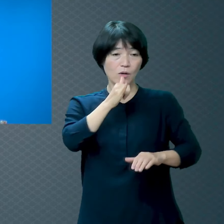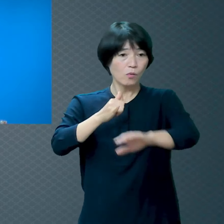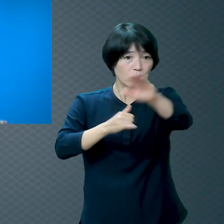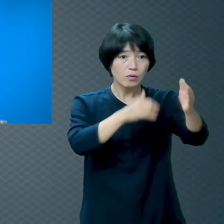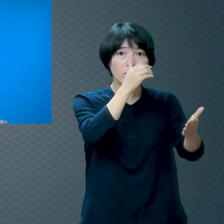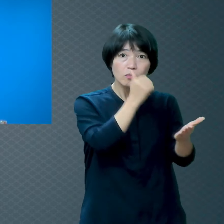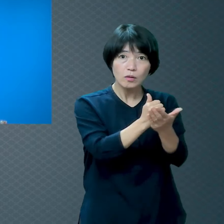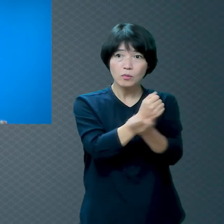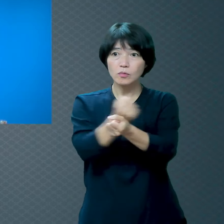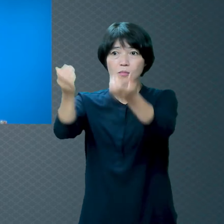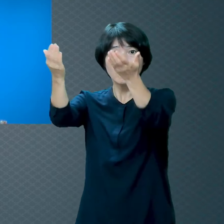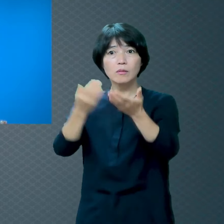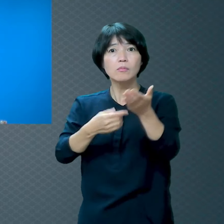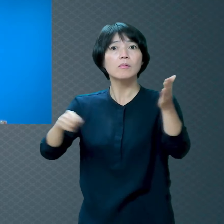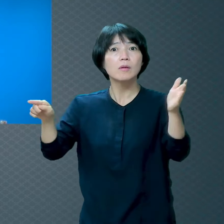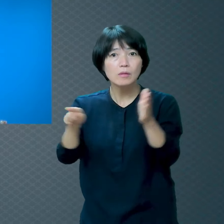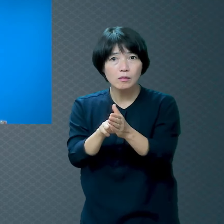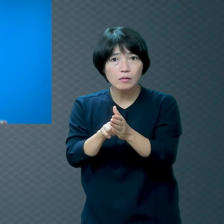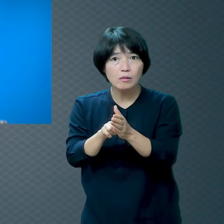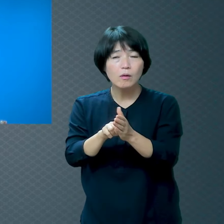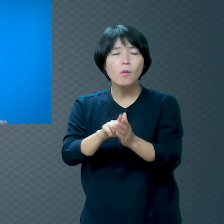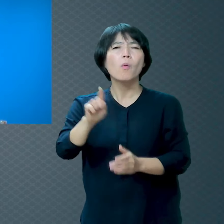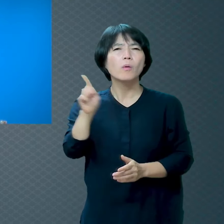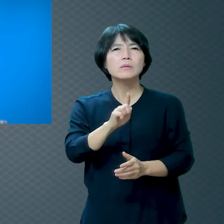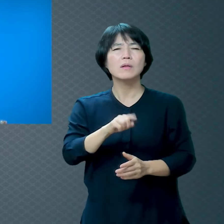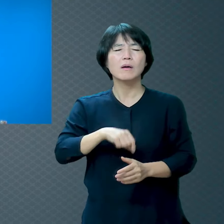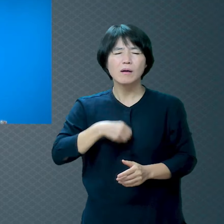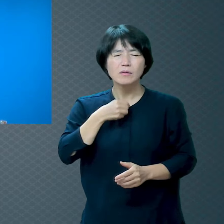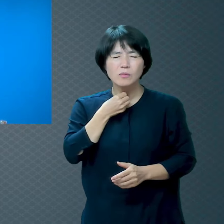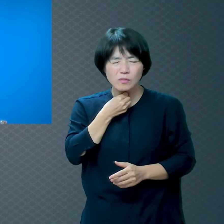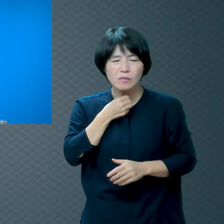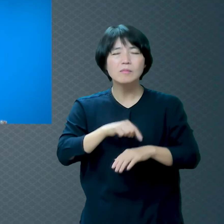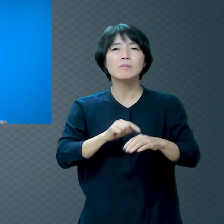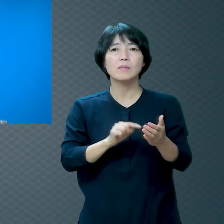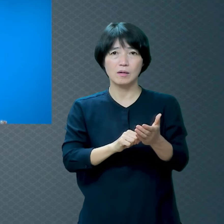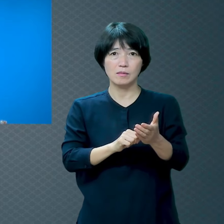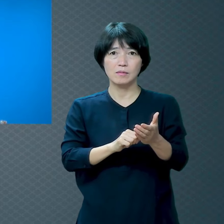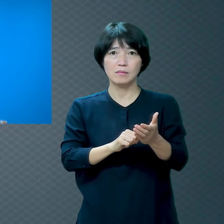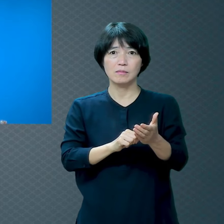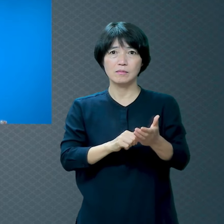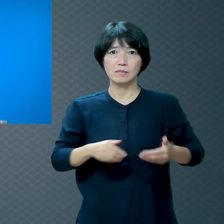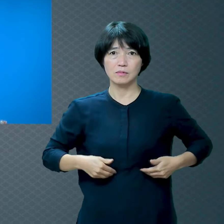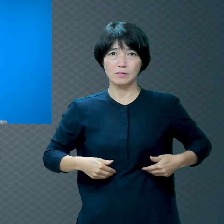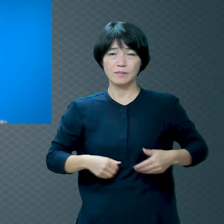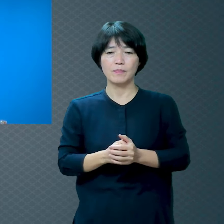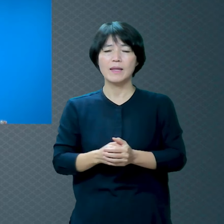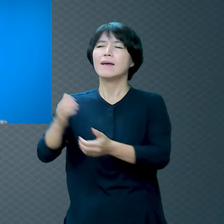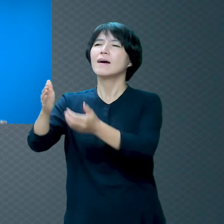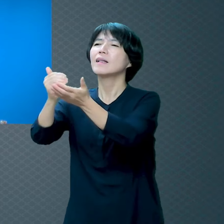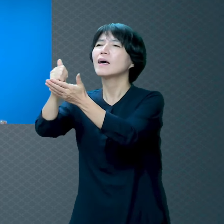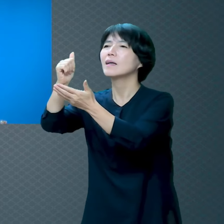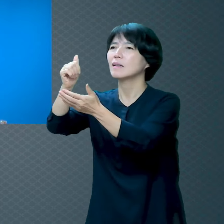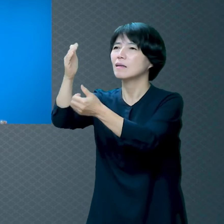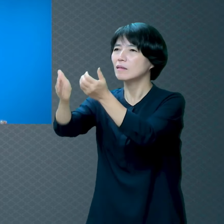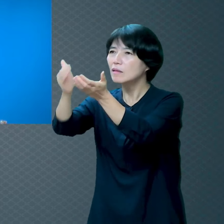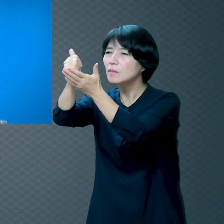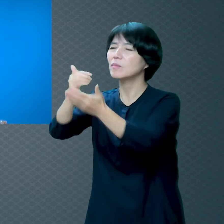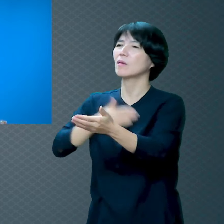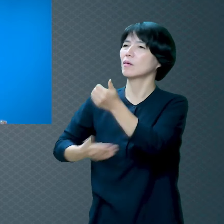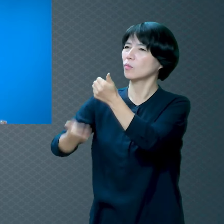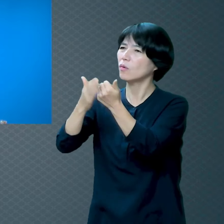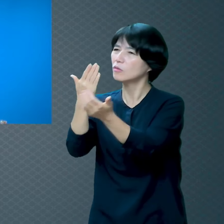것밖에 없어요 그러기 위해서는 마음이 필요합니다 하나님 저 좀 도와주십시오